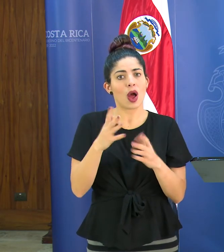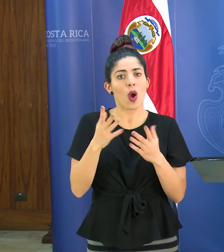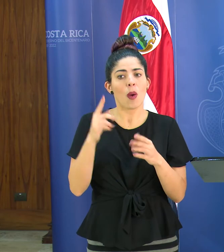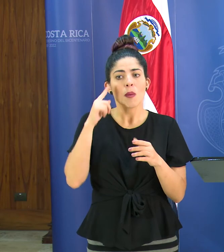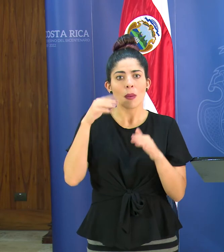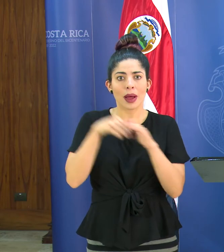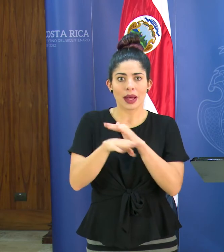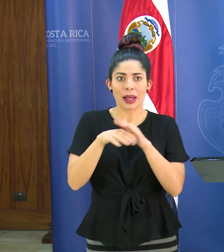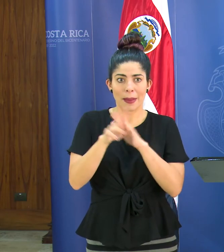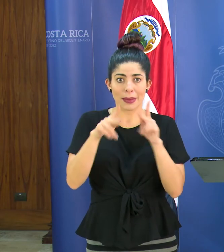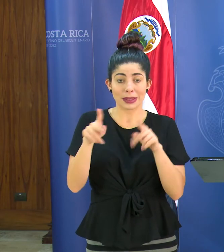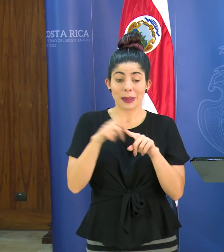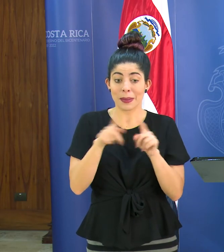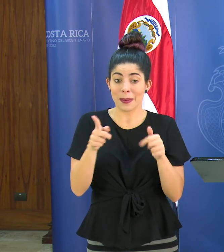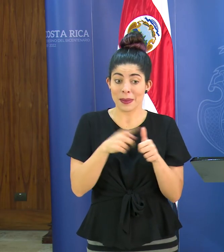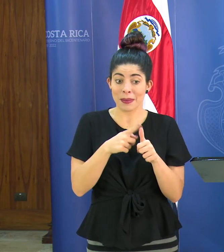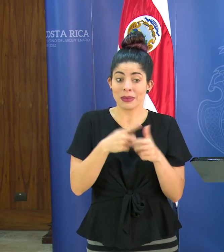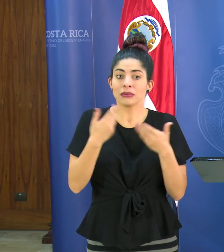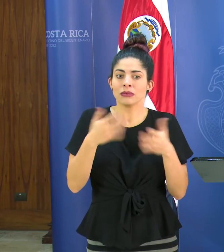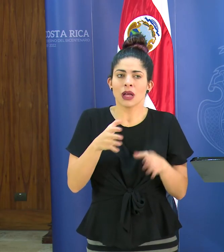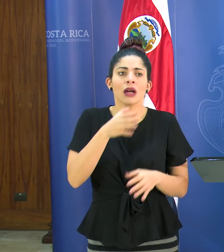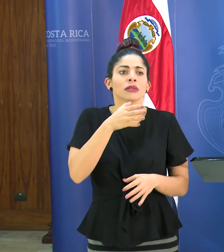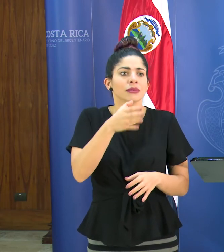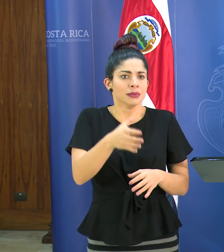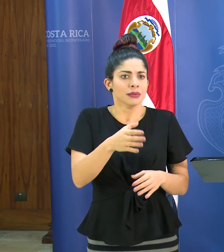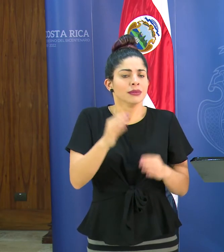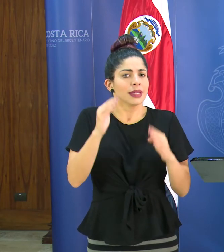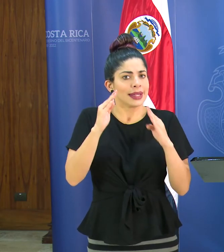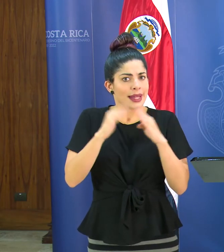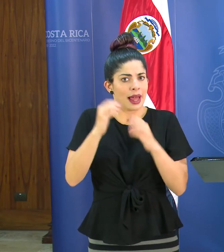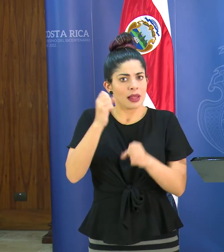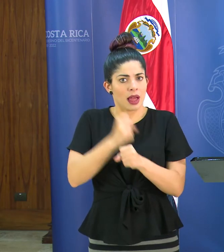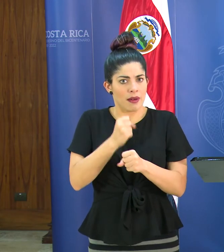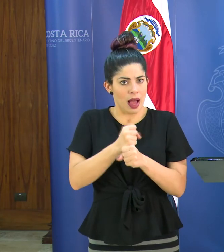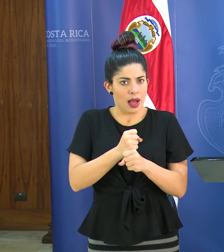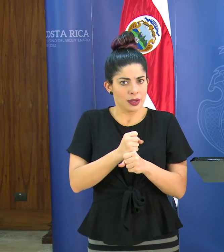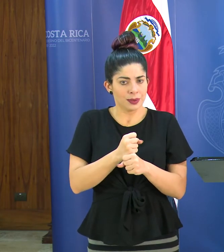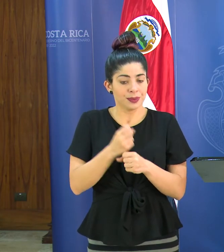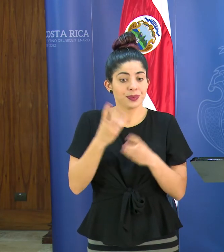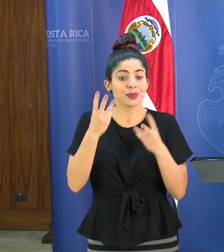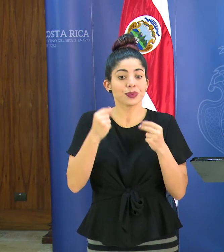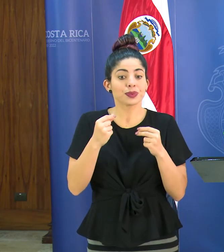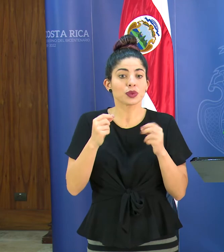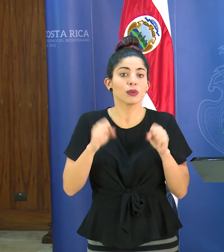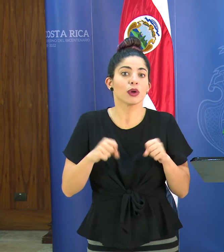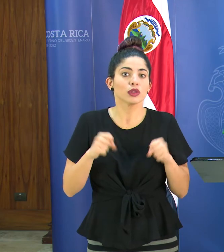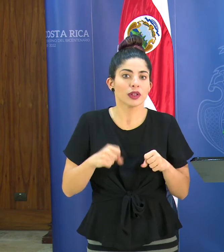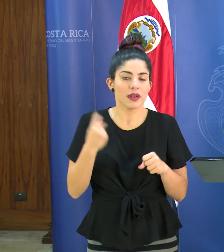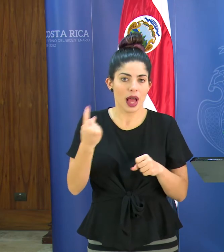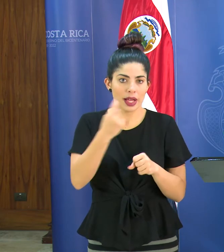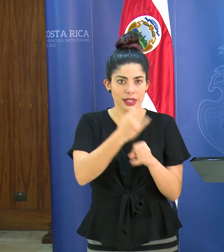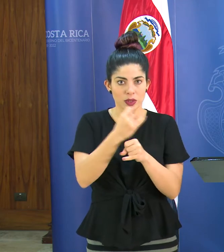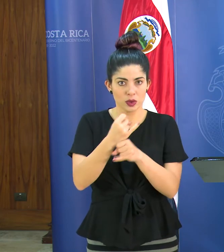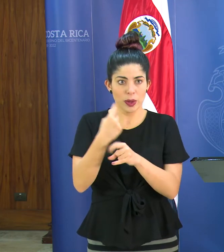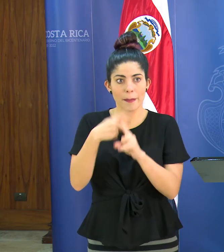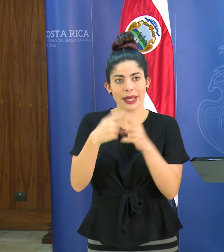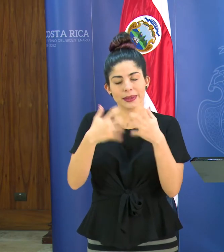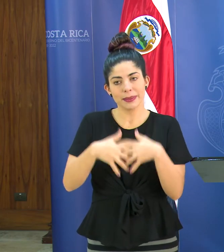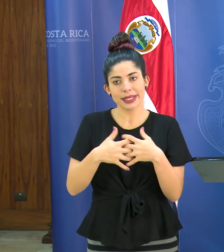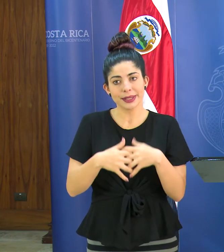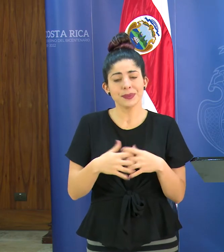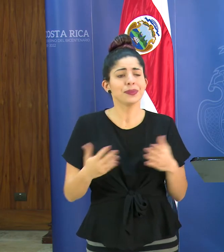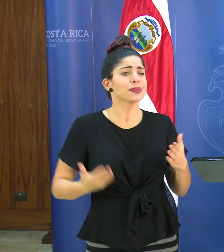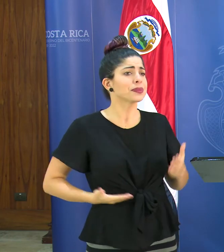personas pero en primera instancia ya de por sí la recomendación es el teletrabajo en la medida de las posibilidades de las instituciones y las empresas